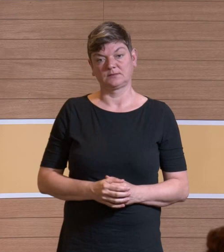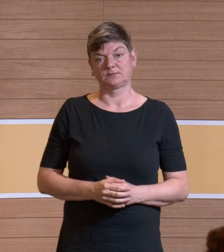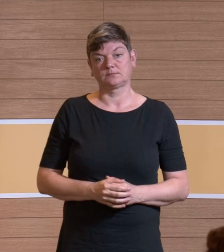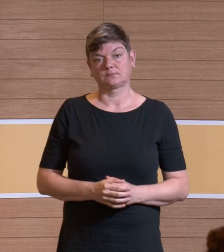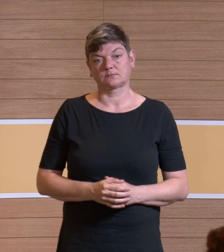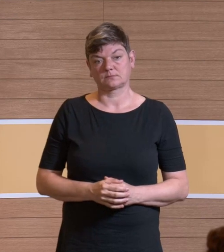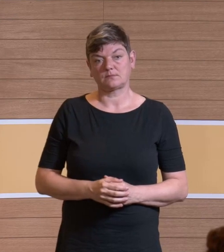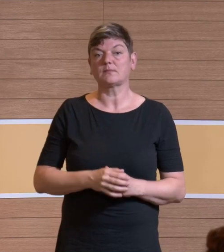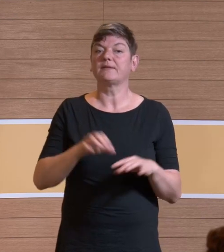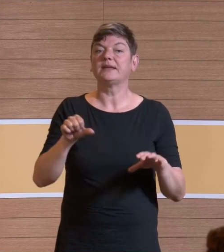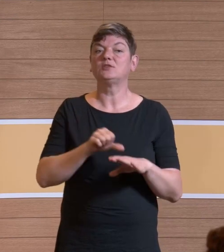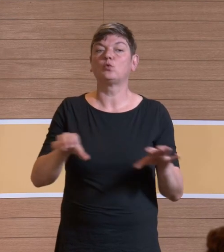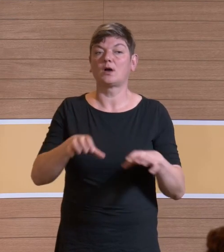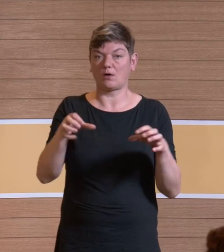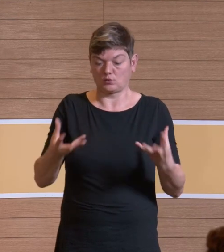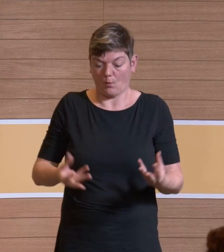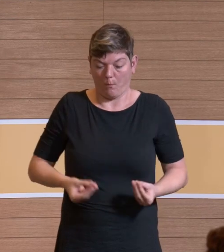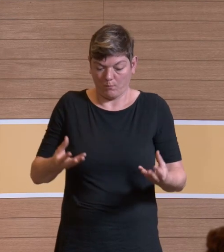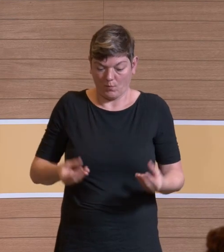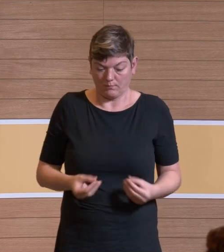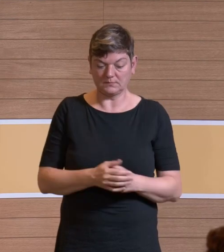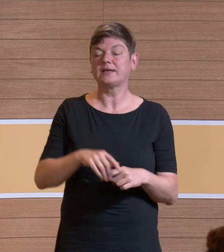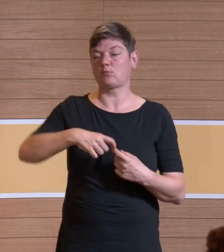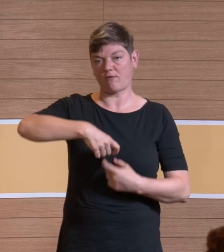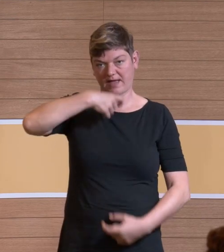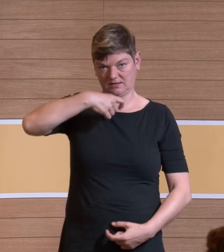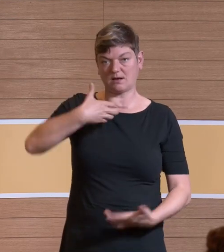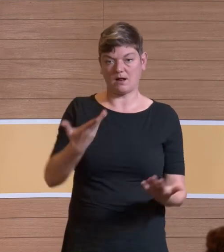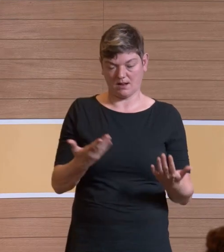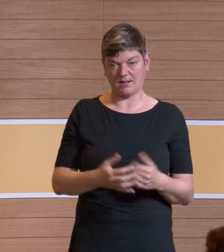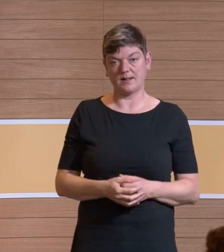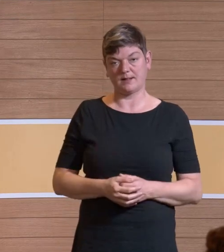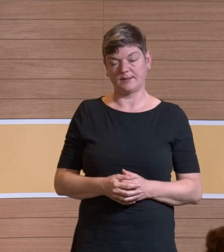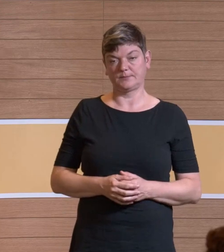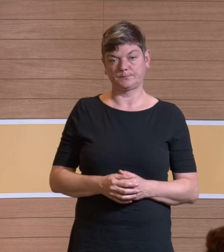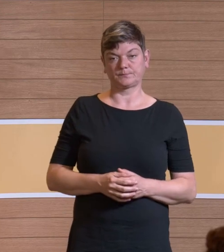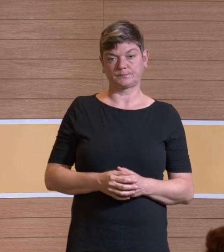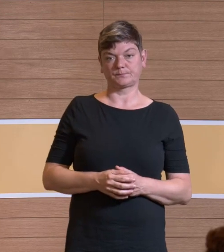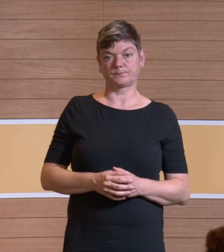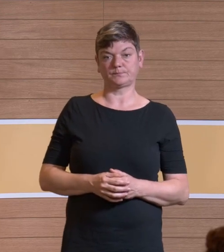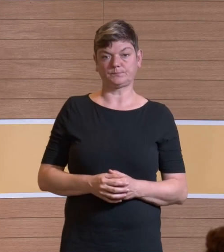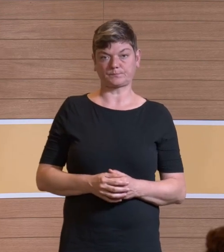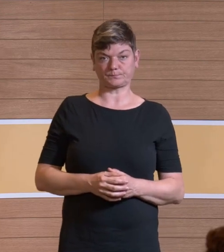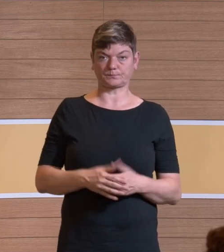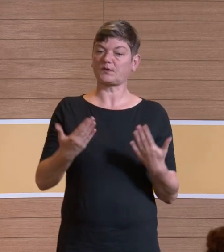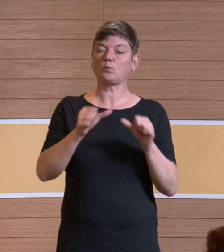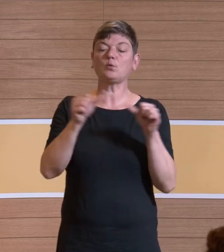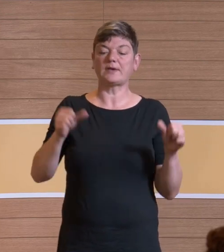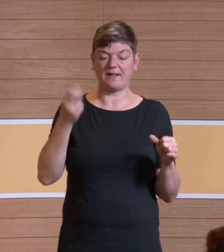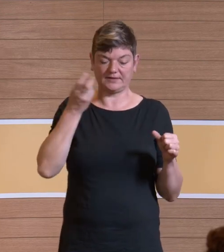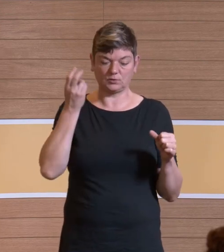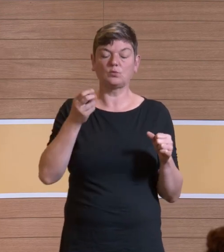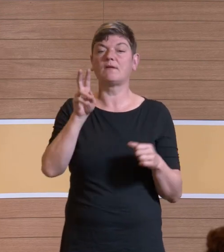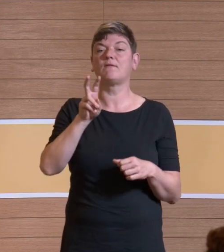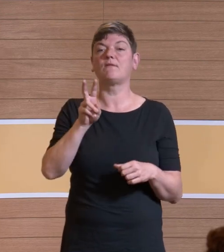der chirurgische Rauch abgesaugt wird. Und das gibt es auch in vertikaler Funktion als Modell, das ist gerade ein